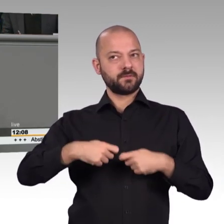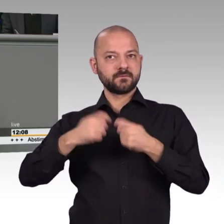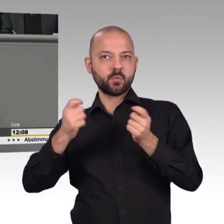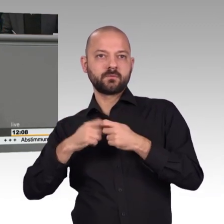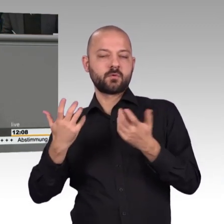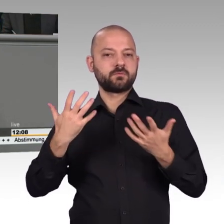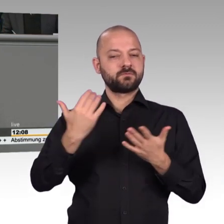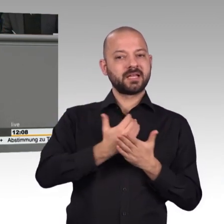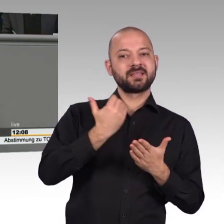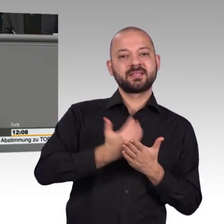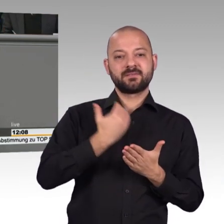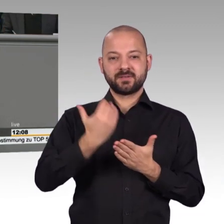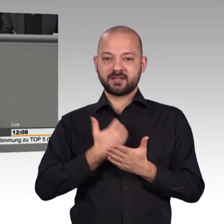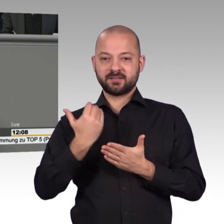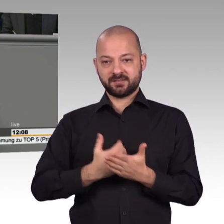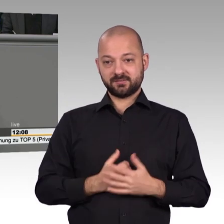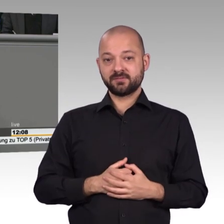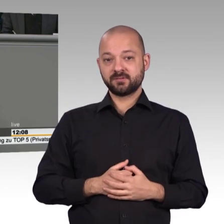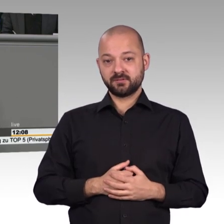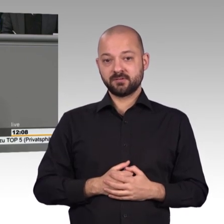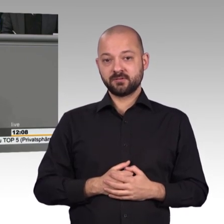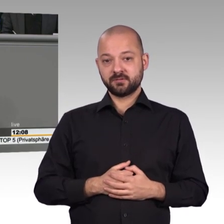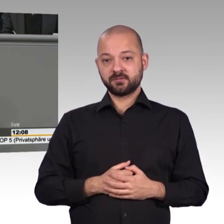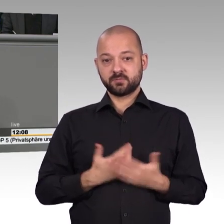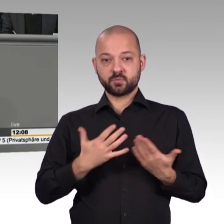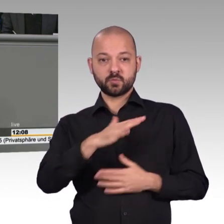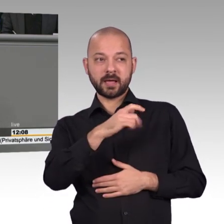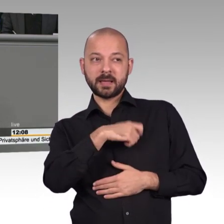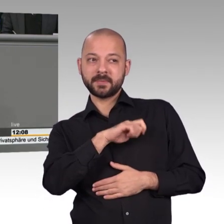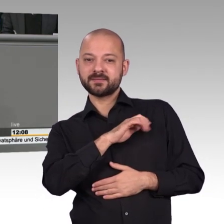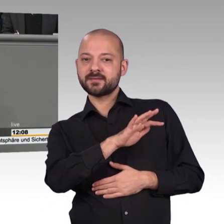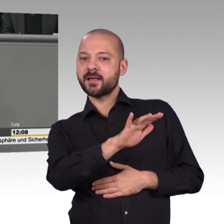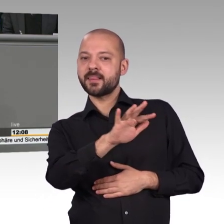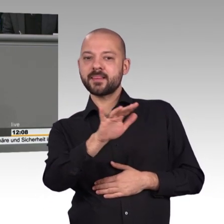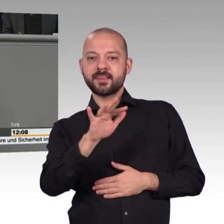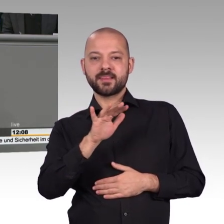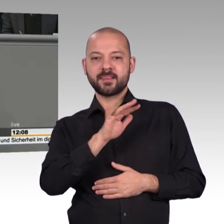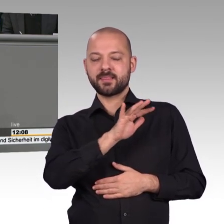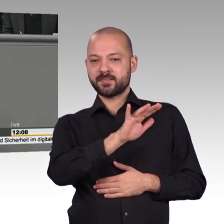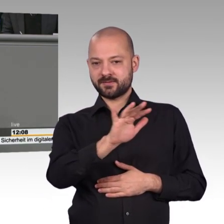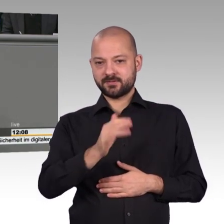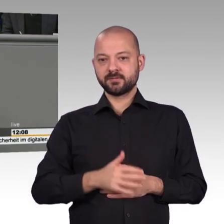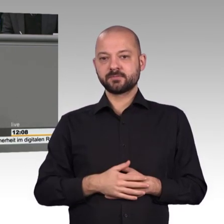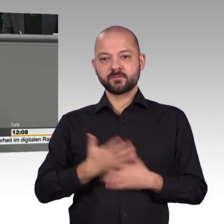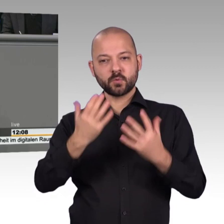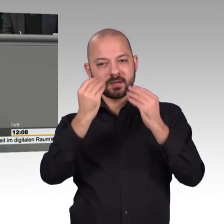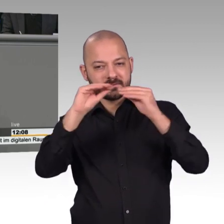Eindruck erwecken, dass elektronische Kommunikation heute von Seiten des Gesetzgebers nicht